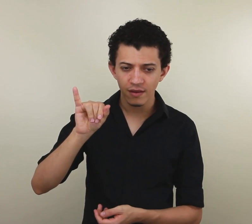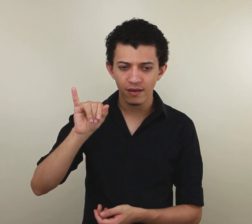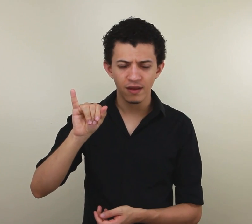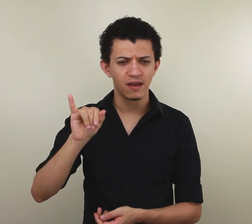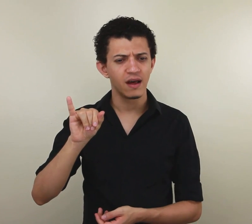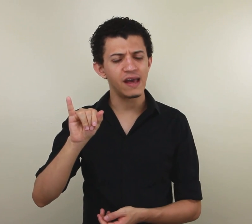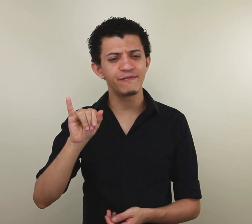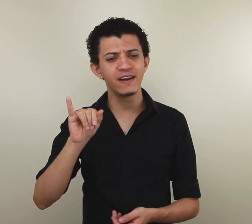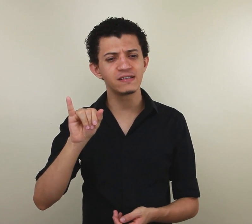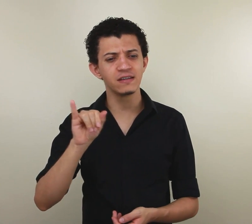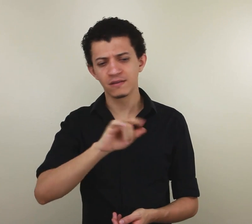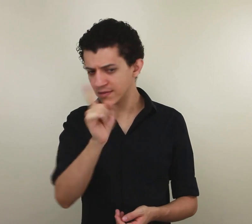Aí eu falei assim.